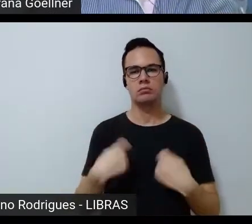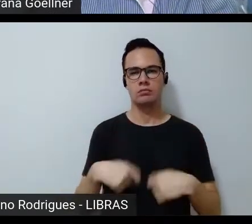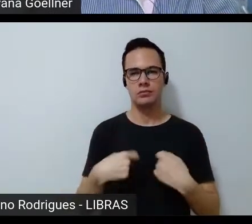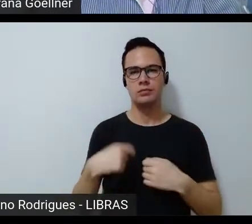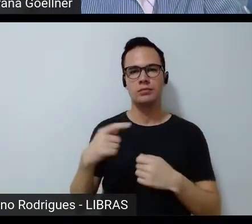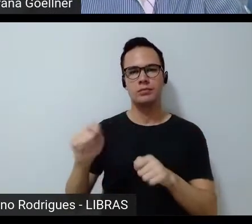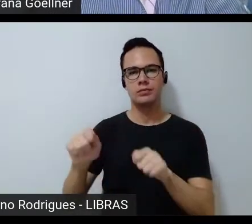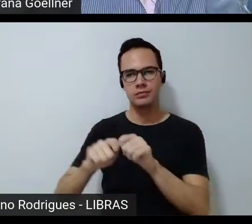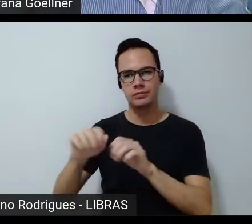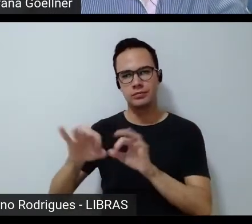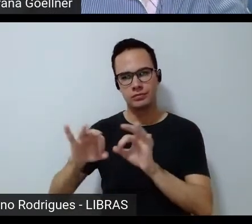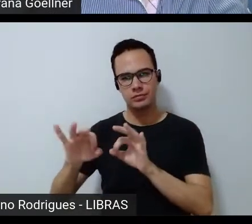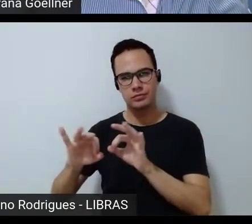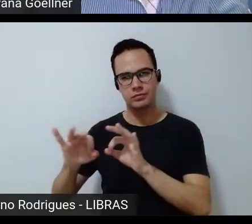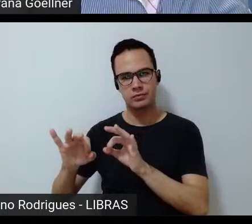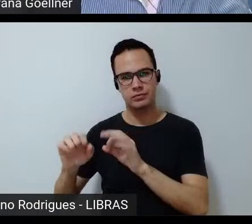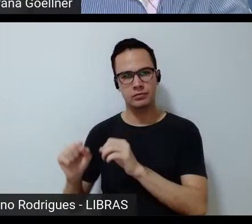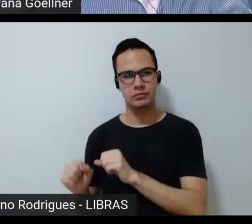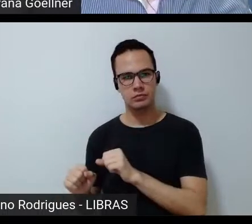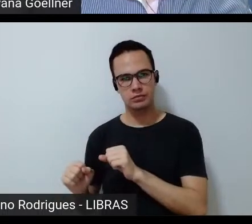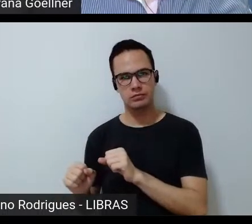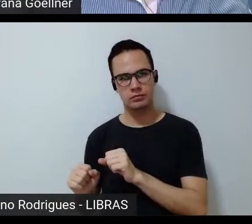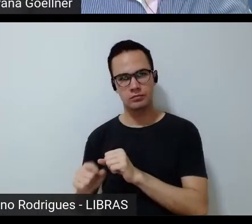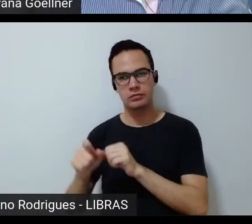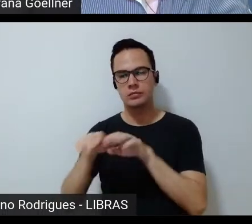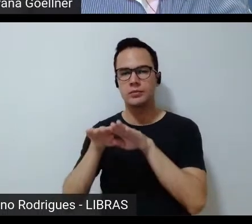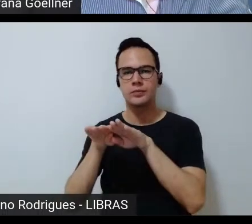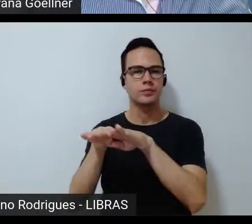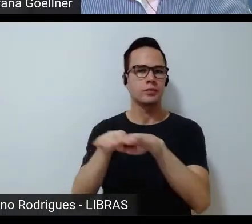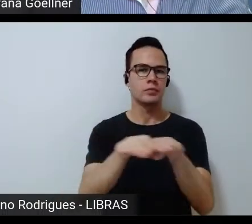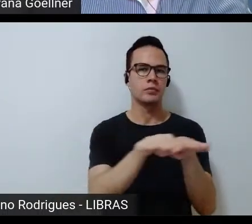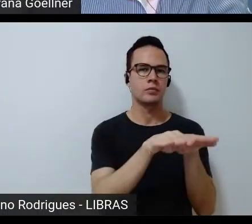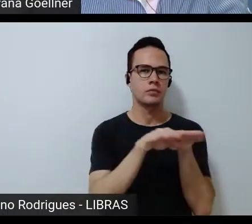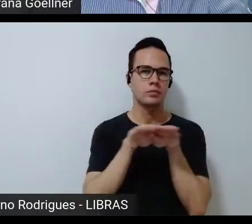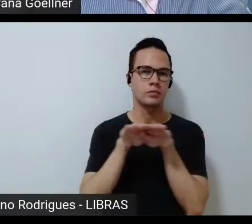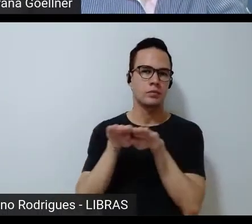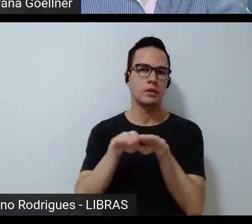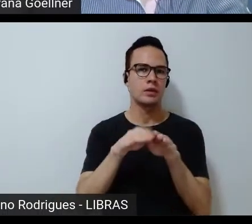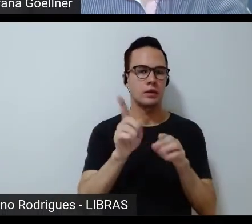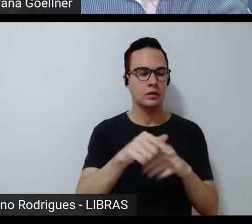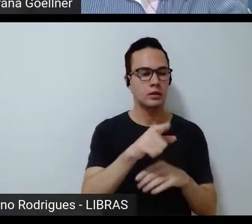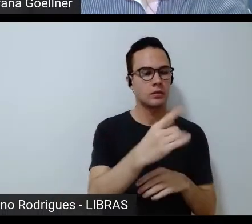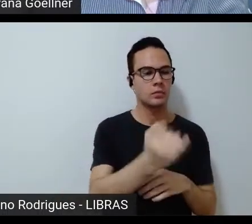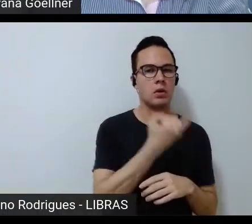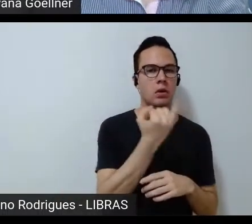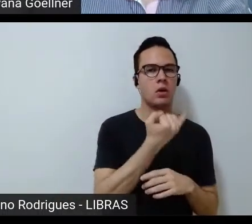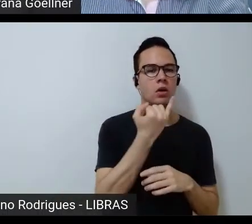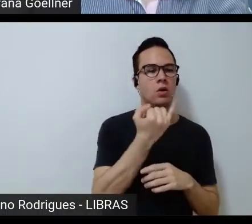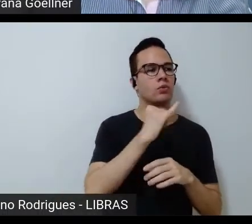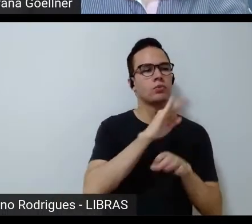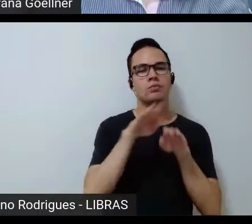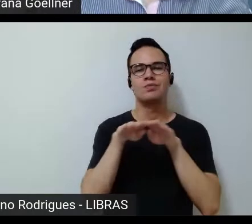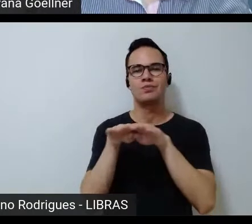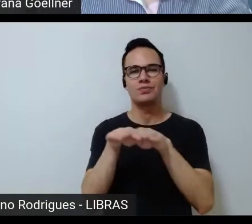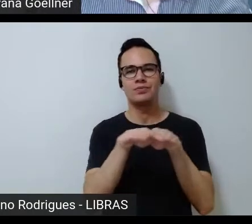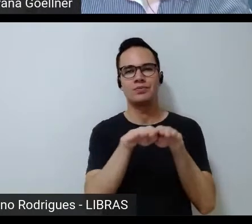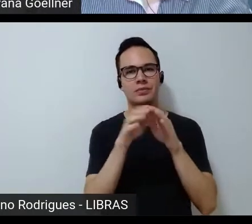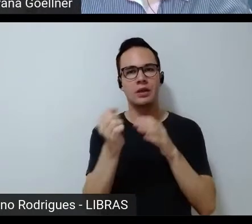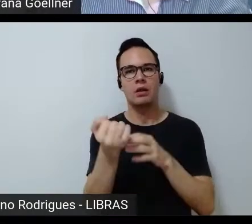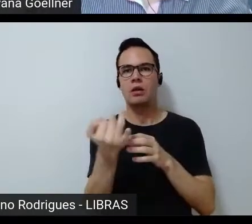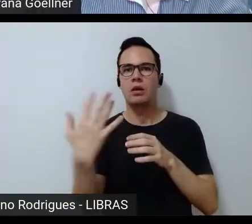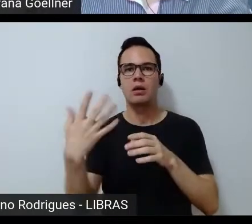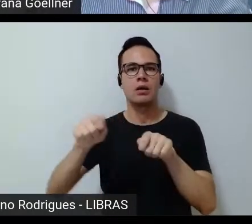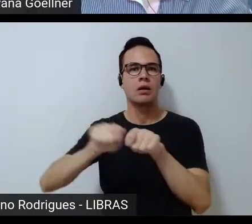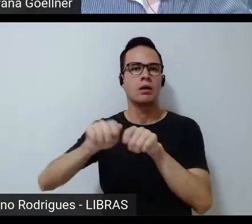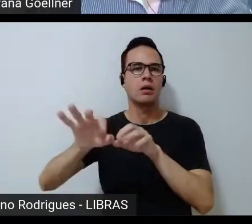produção do conhecimento uma uma equidade para valorizar o nosso trabalho não pelo número de papers que a